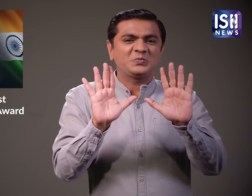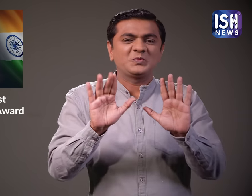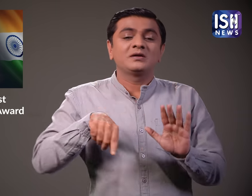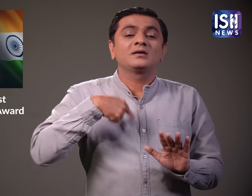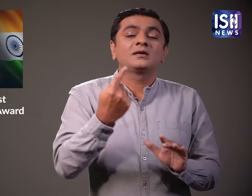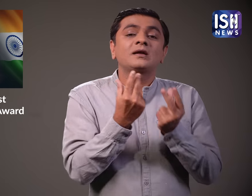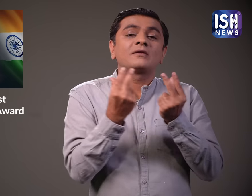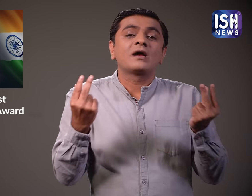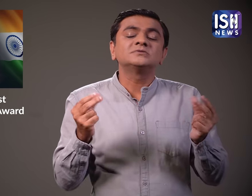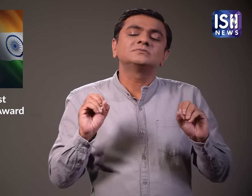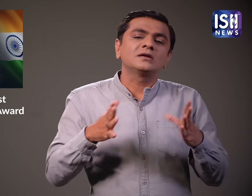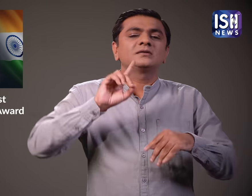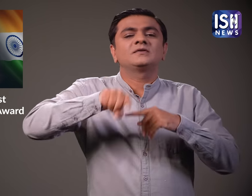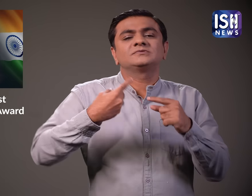ये विस्की दिवाली में लॉंच होगी